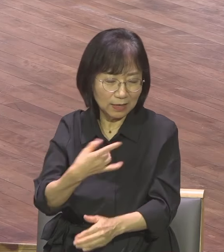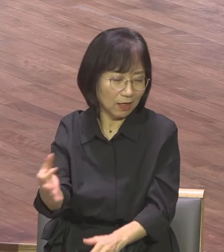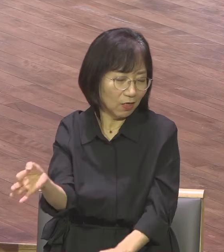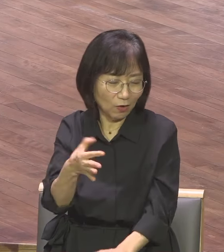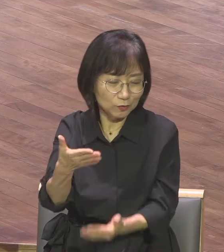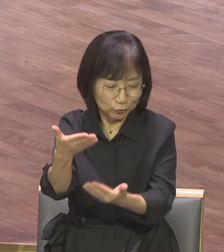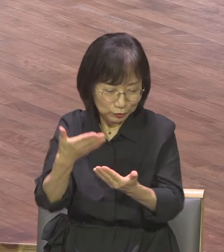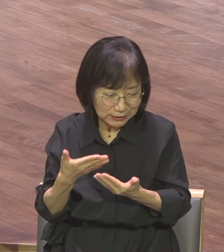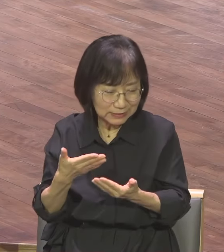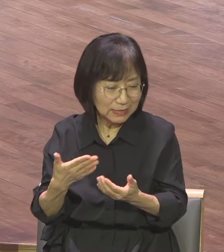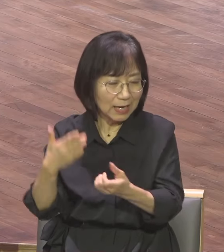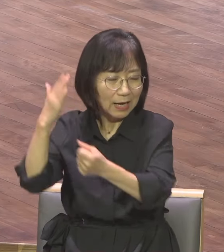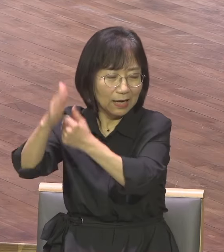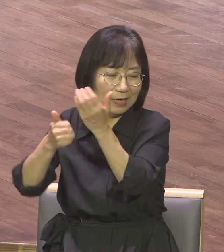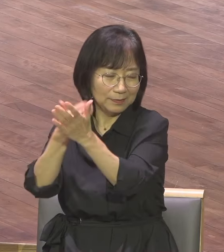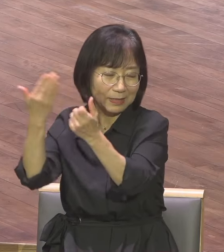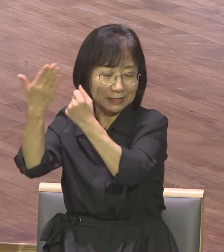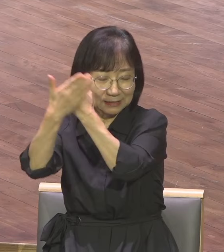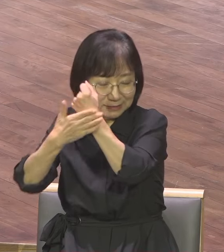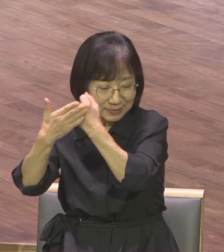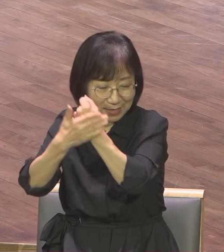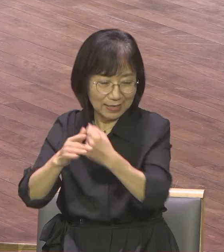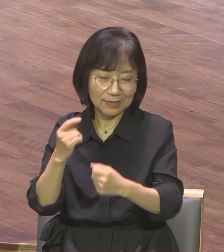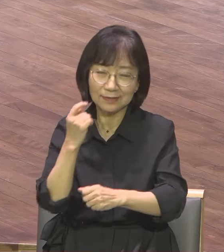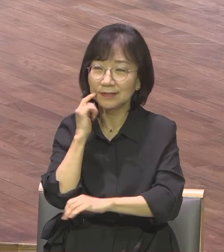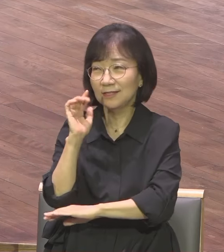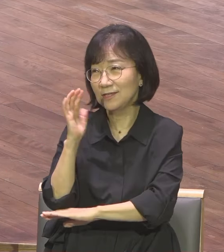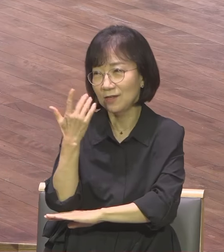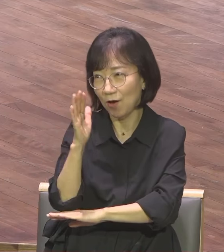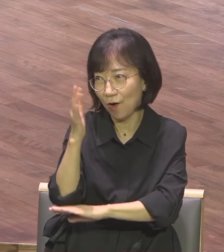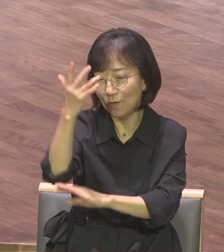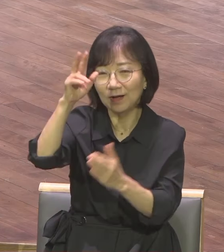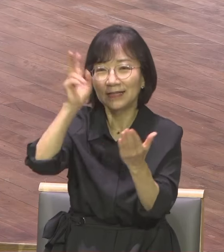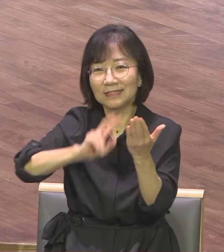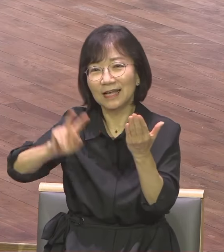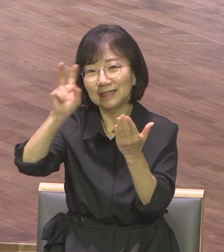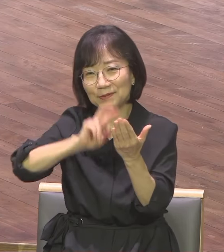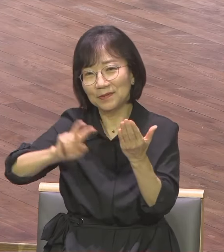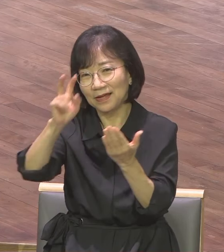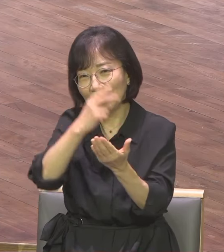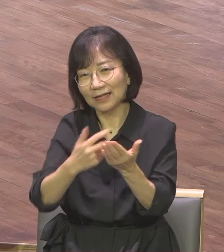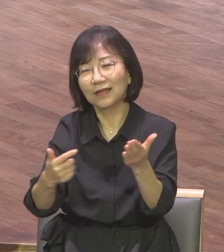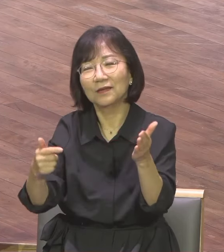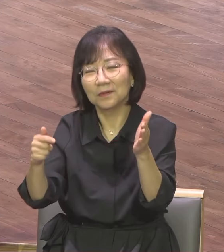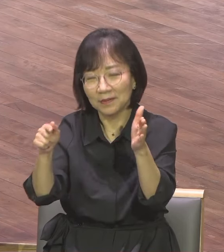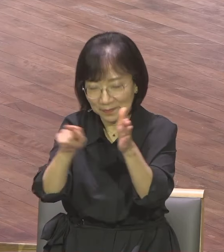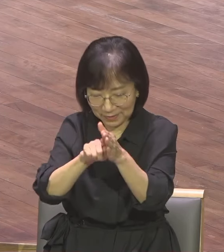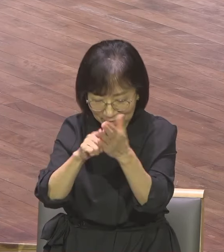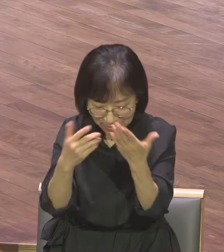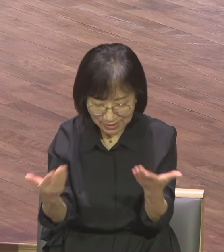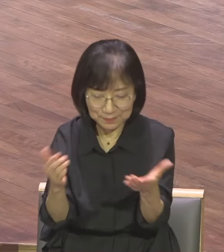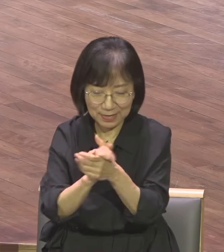바 그의 눈에 영광을 찬송하게 하려는 것이라 아멘 우리 같이 인사하겠습니다